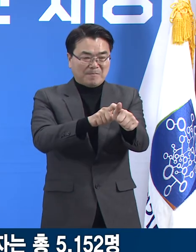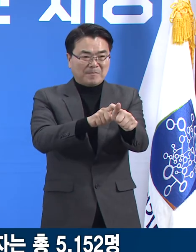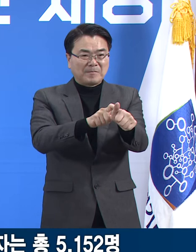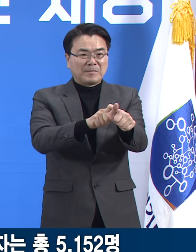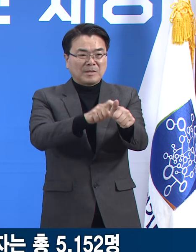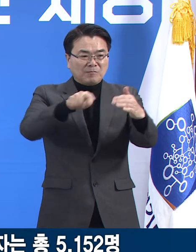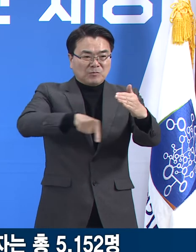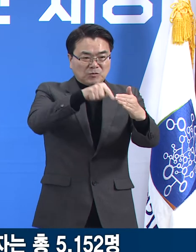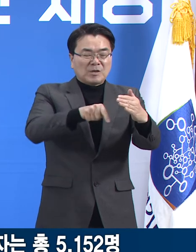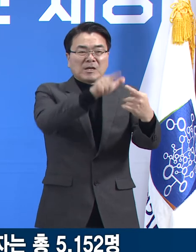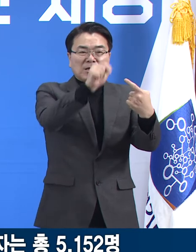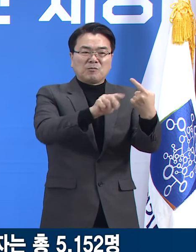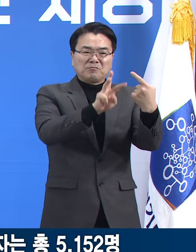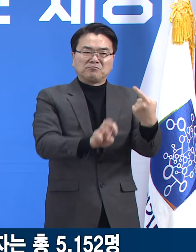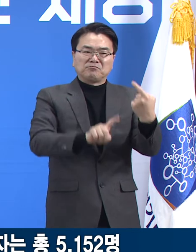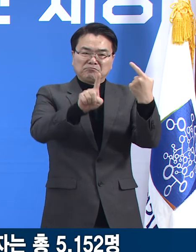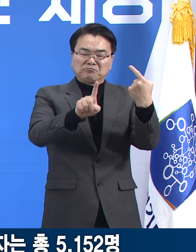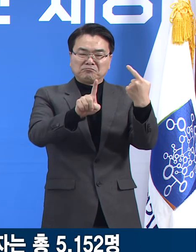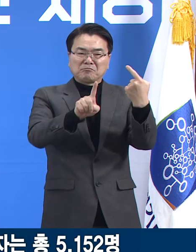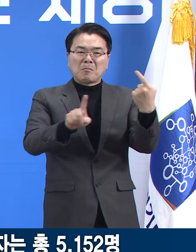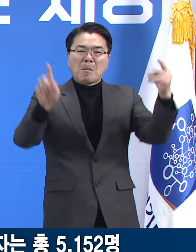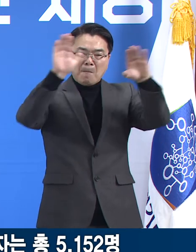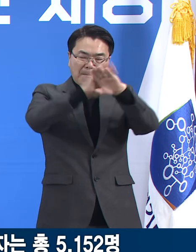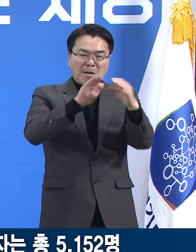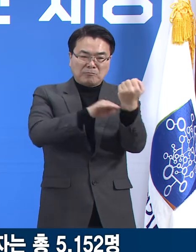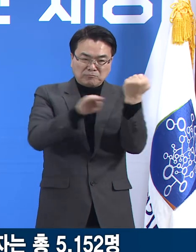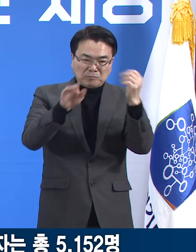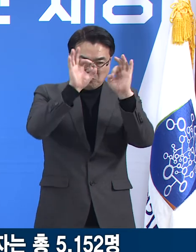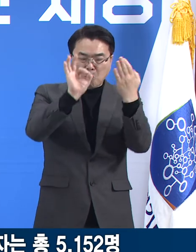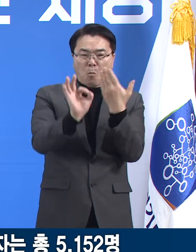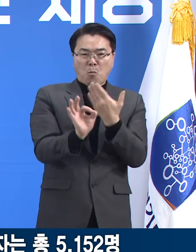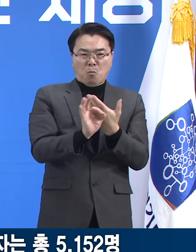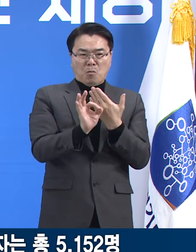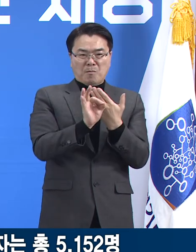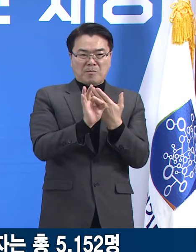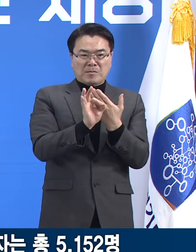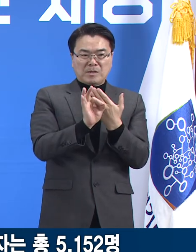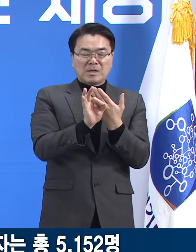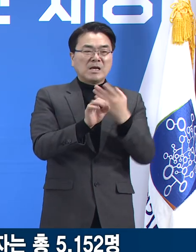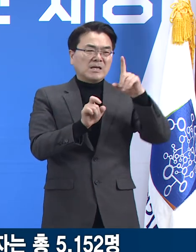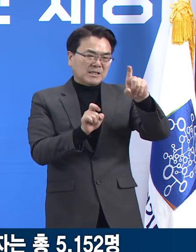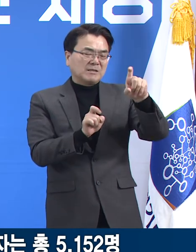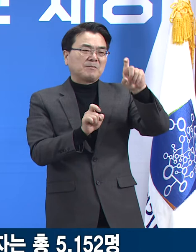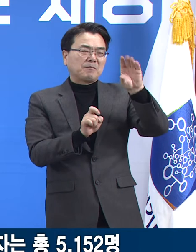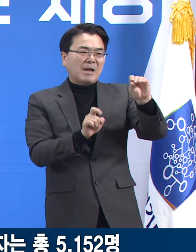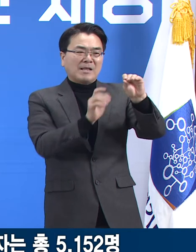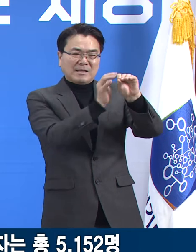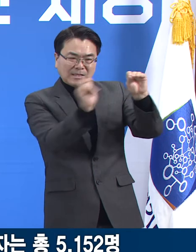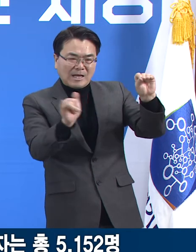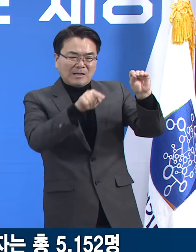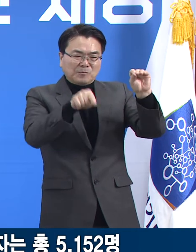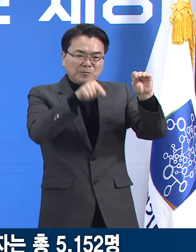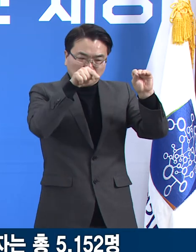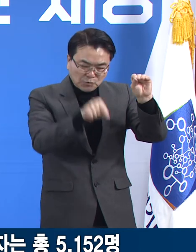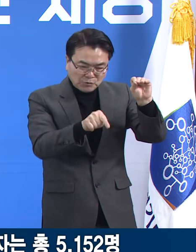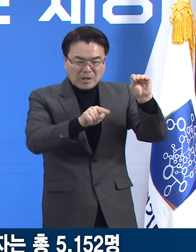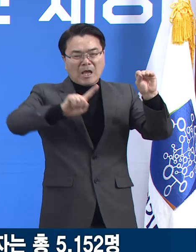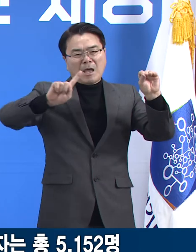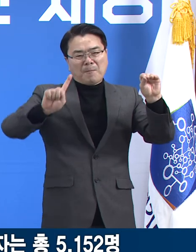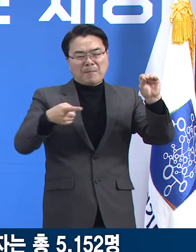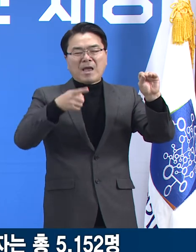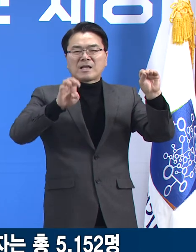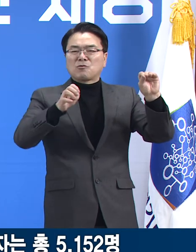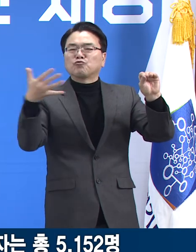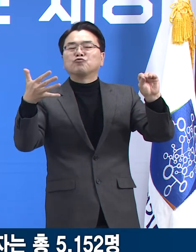1월 31일 24시 기준 경기도의 인구 10만 명당 확진자 수는 149.5명으로